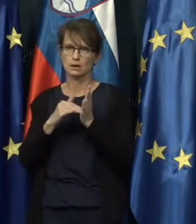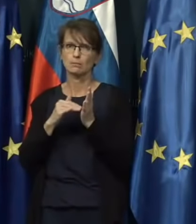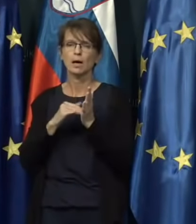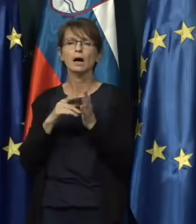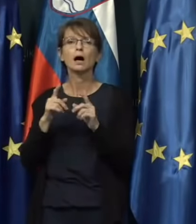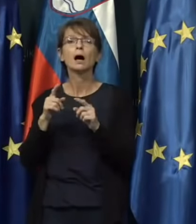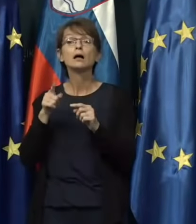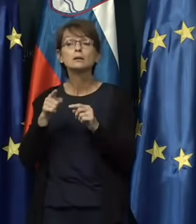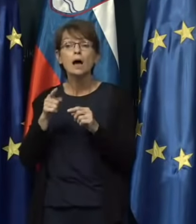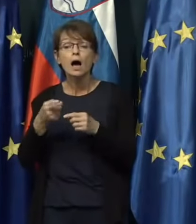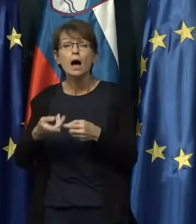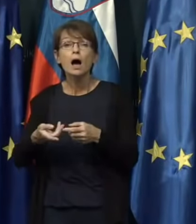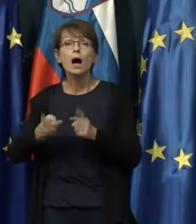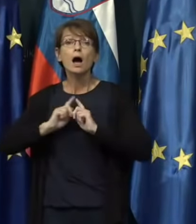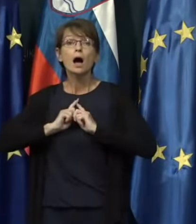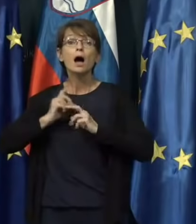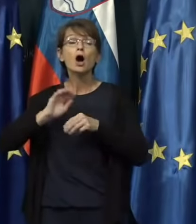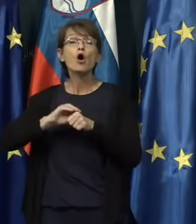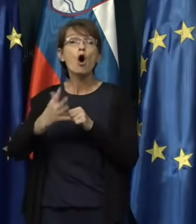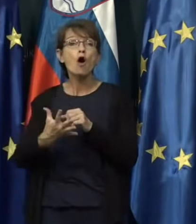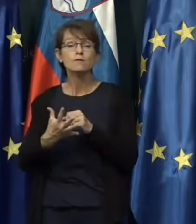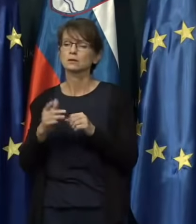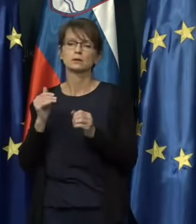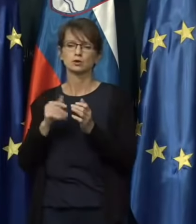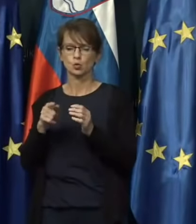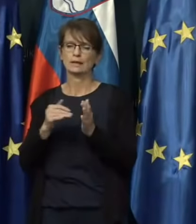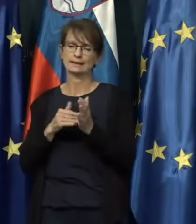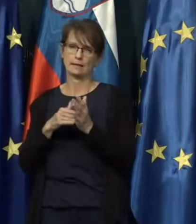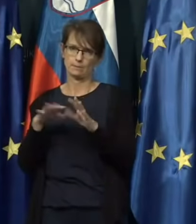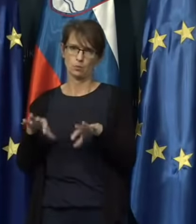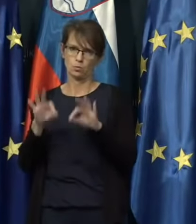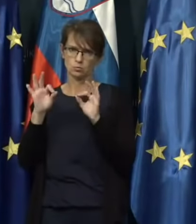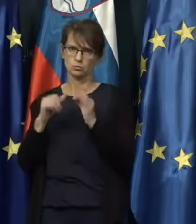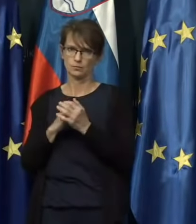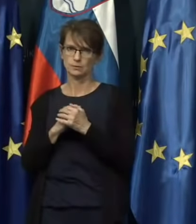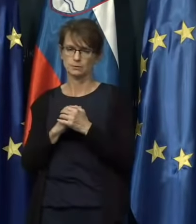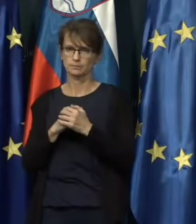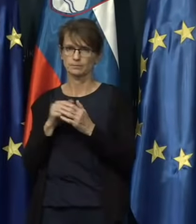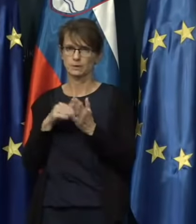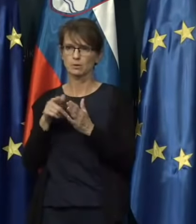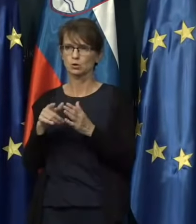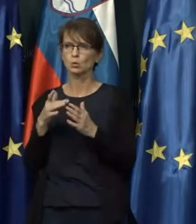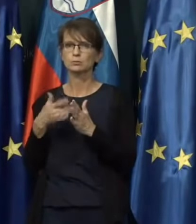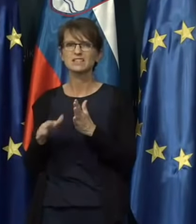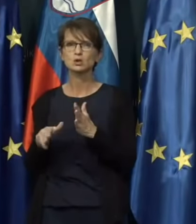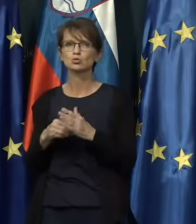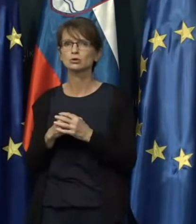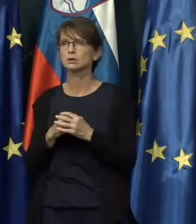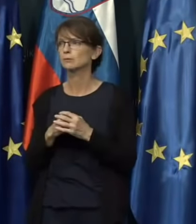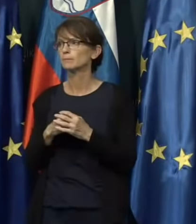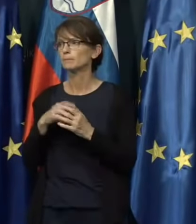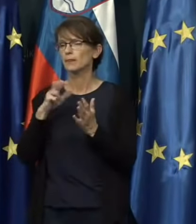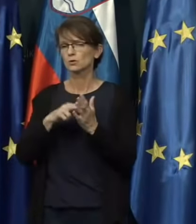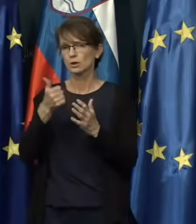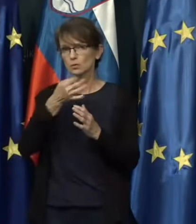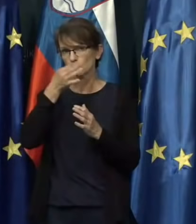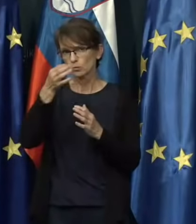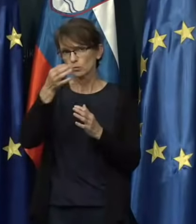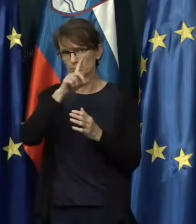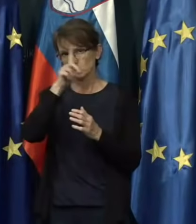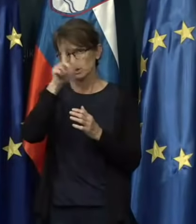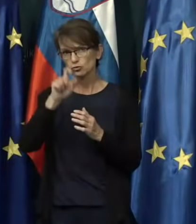da okužbo z COVID oziroma z koronavirusom. Pa pa še eno vprašanje je, krati